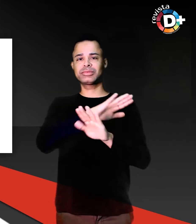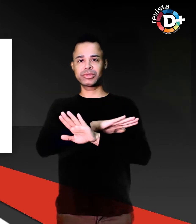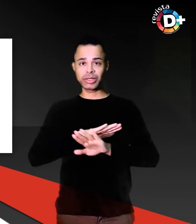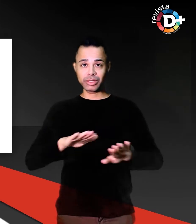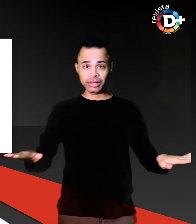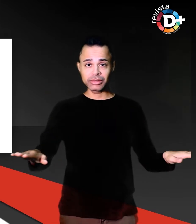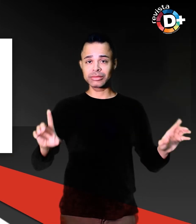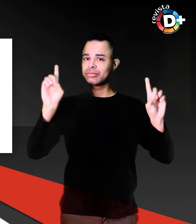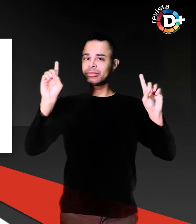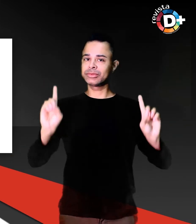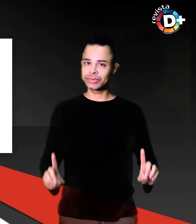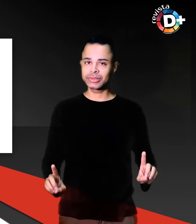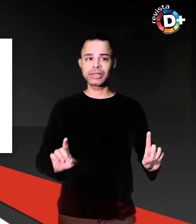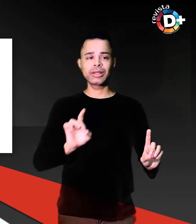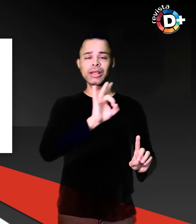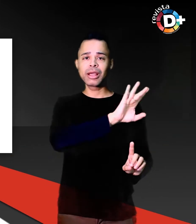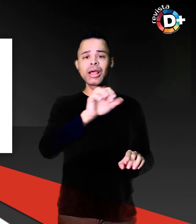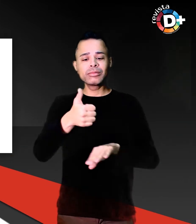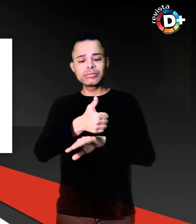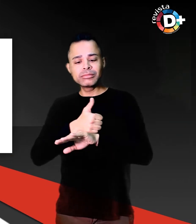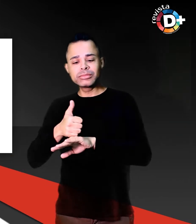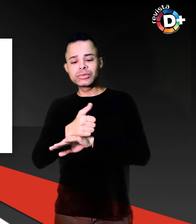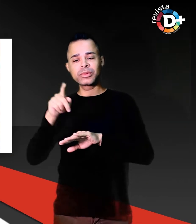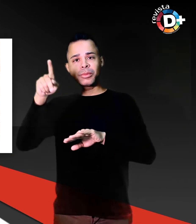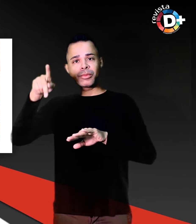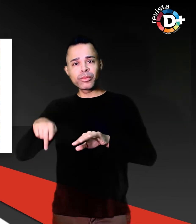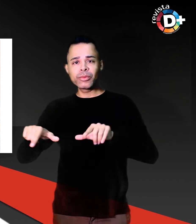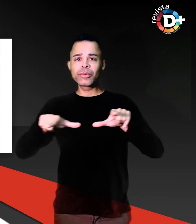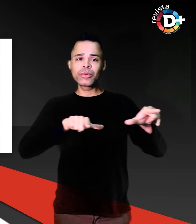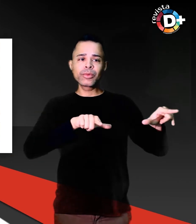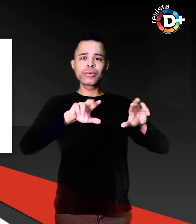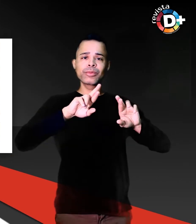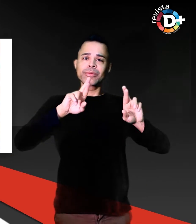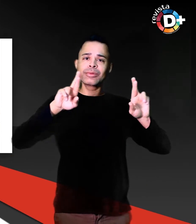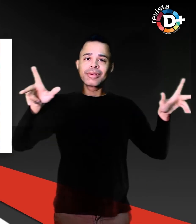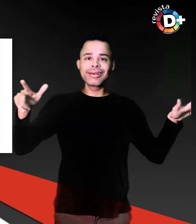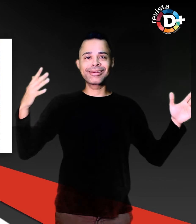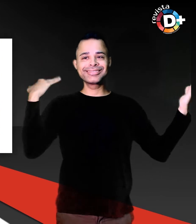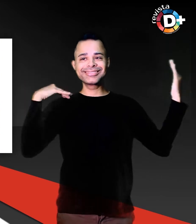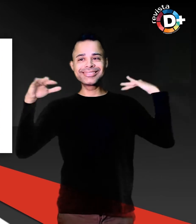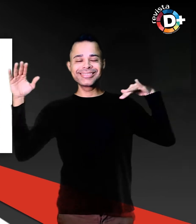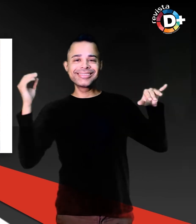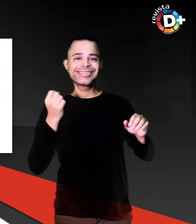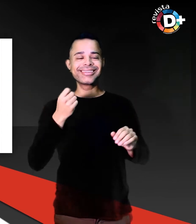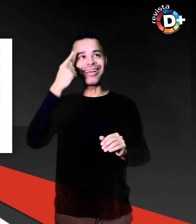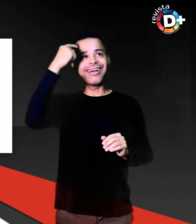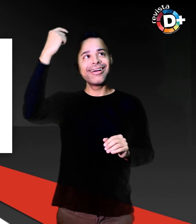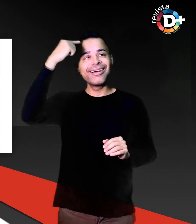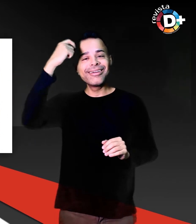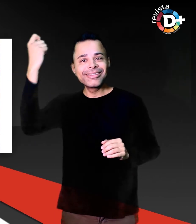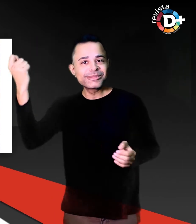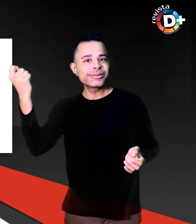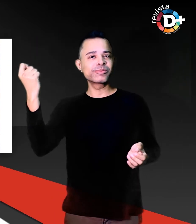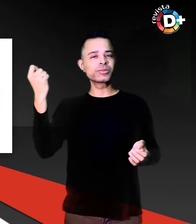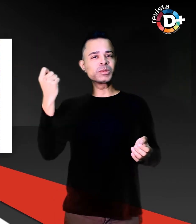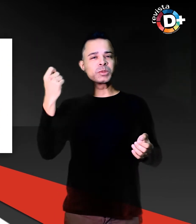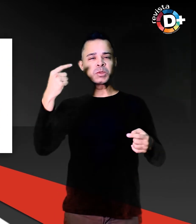criativos competitivos engraçados em busca constante pela realização no